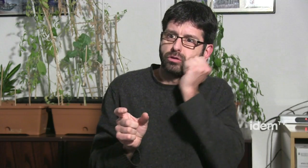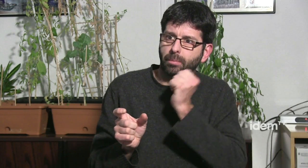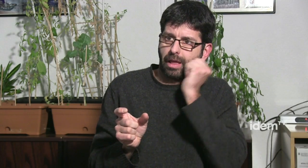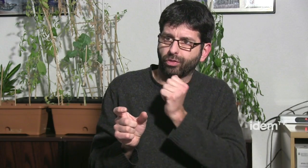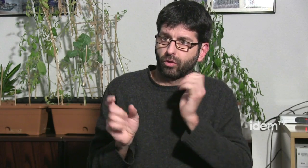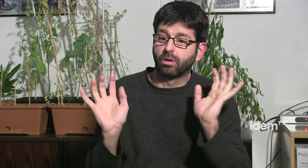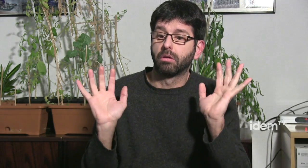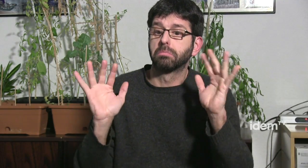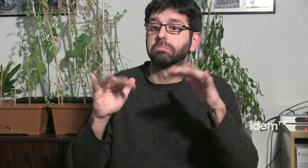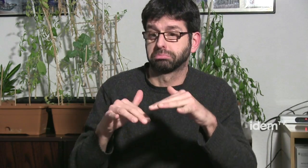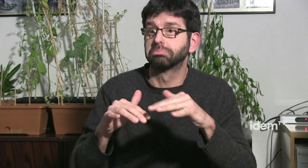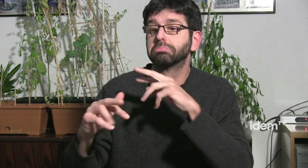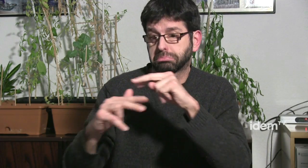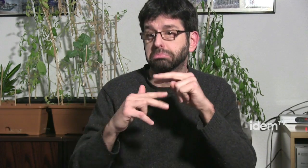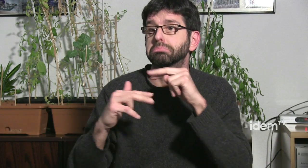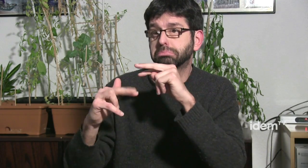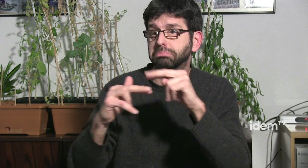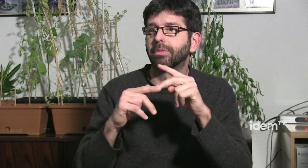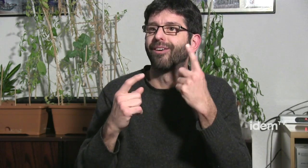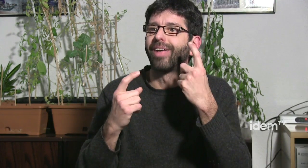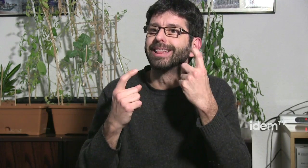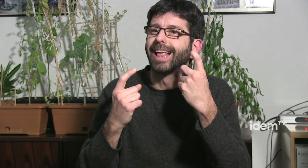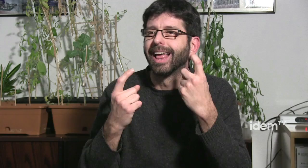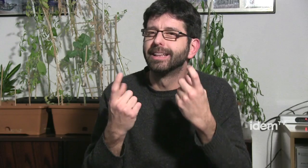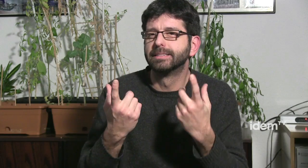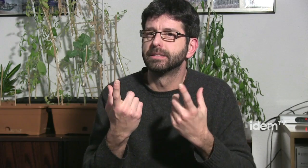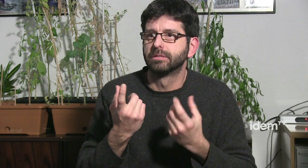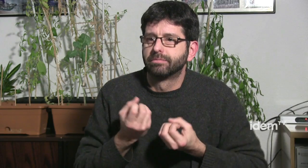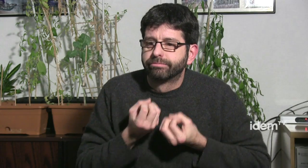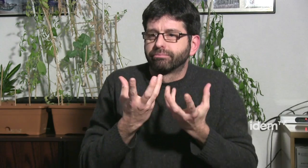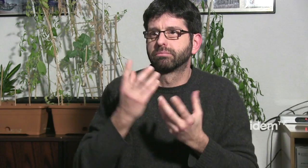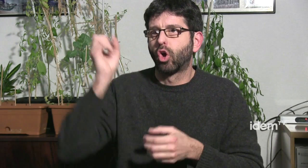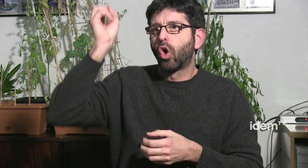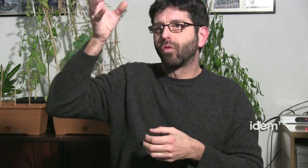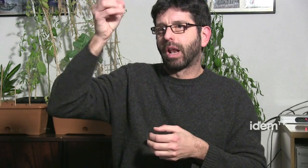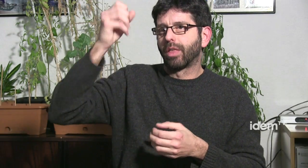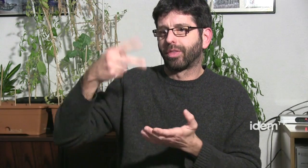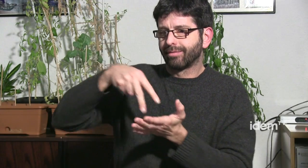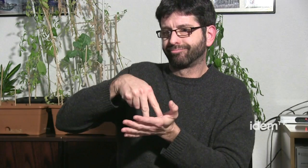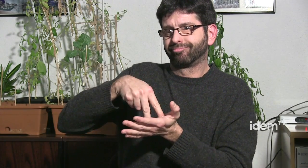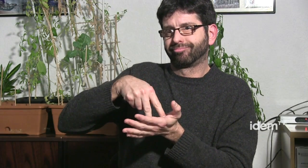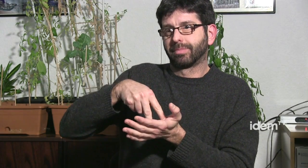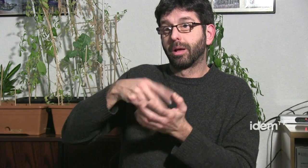grup de dones reunir-nos els dissabtes i fer una mica de col·loqui i